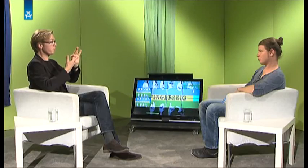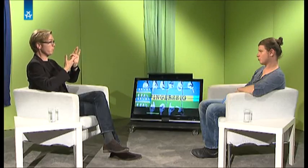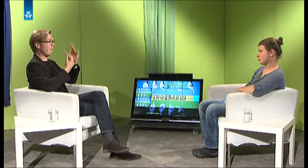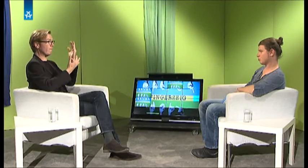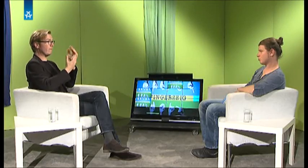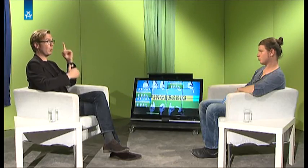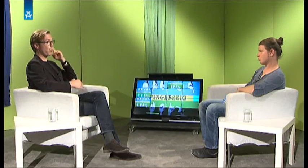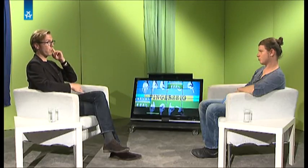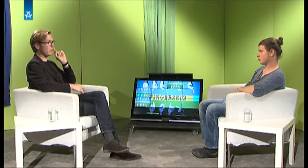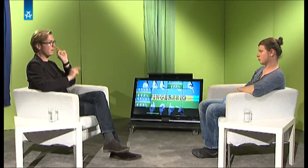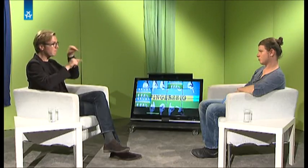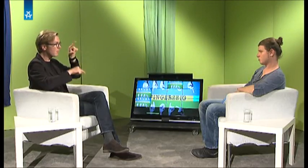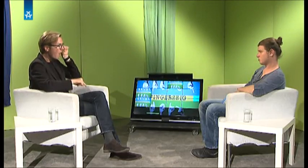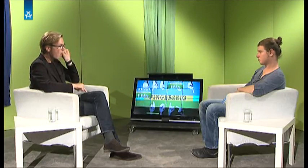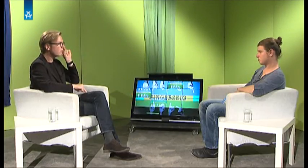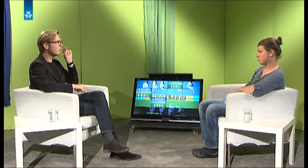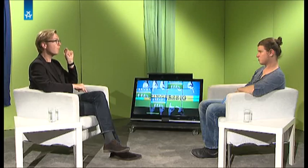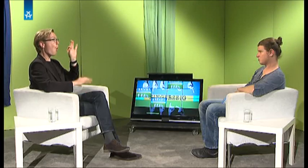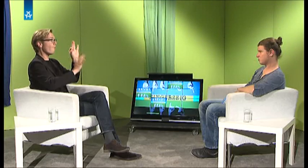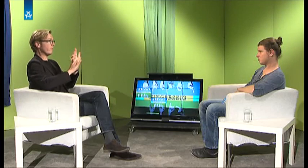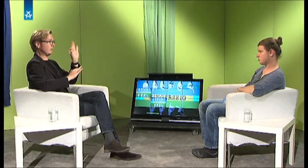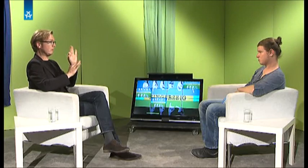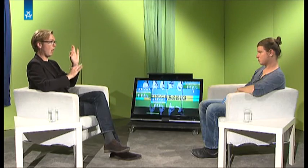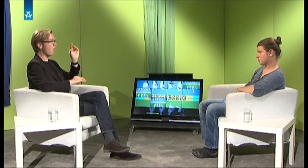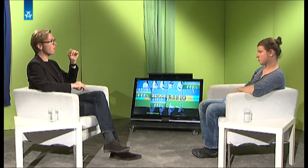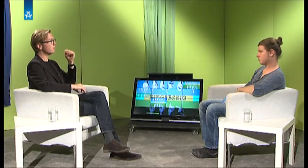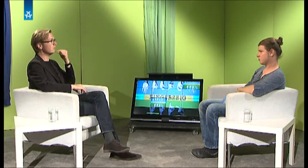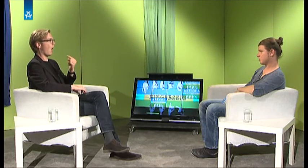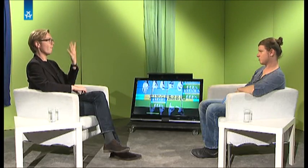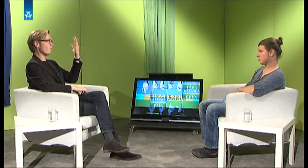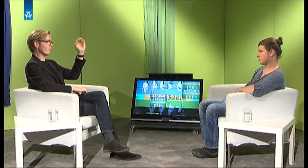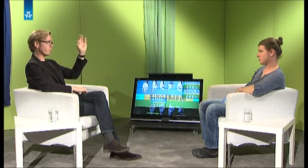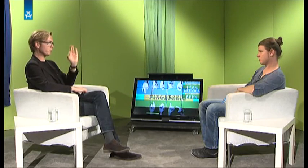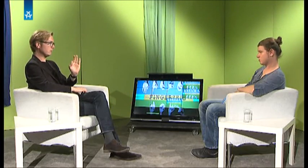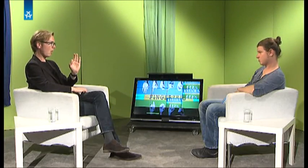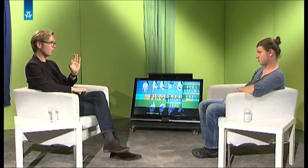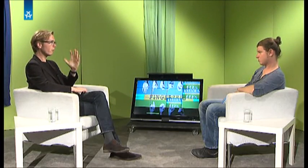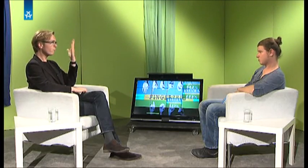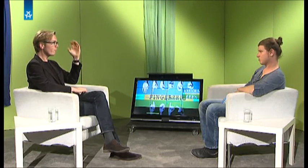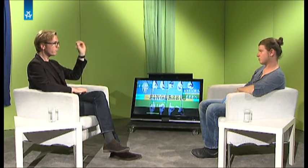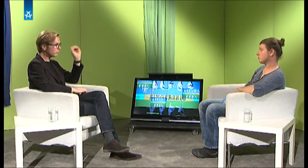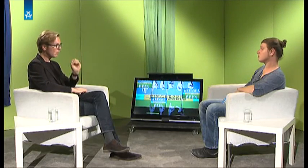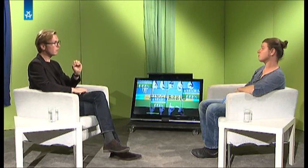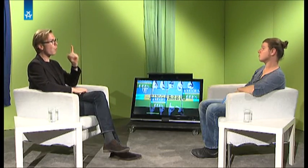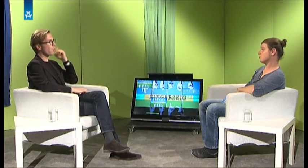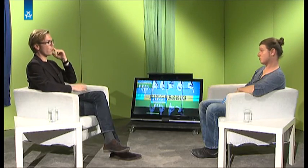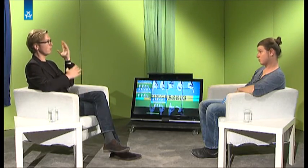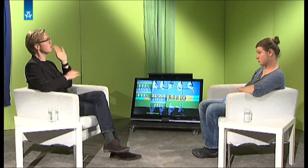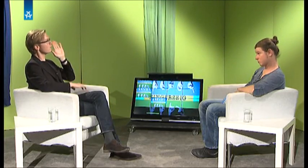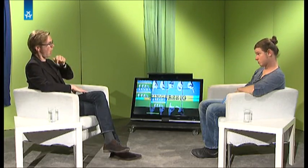es gibt. Also offiziell ist die Quote 5 Prozent. 5 Prozent Hörende Studierende in Gellodet. Und